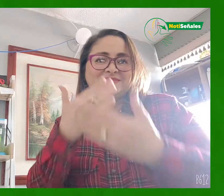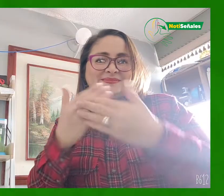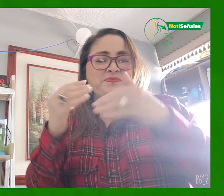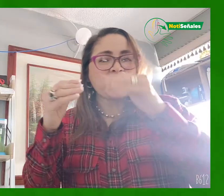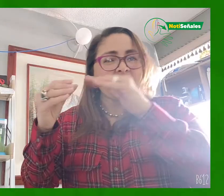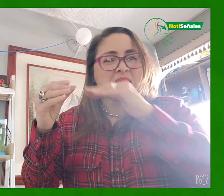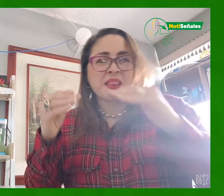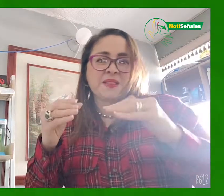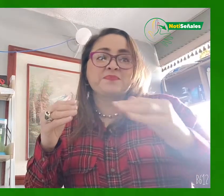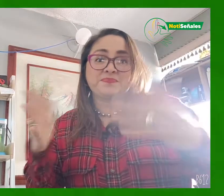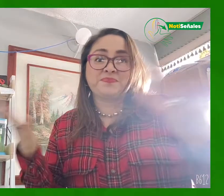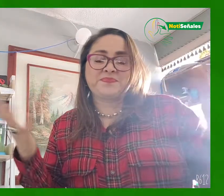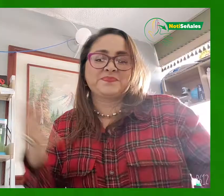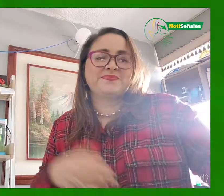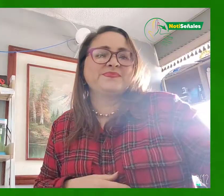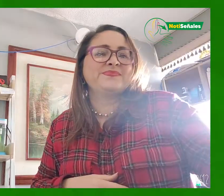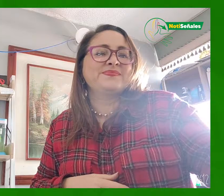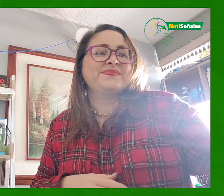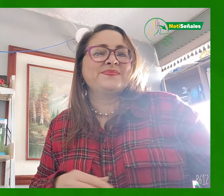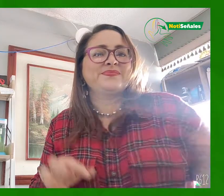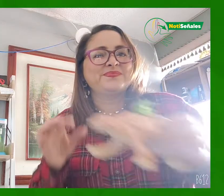Es un trabajo artesanal realizado a mano. Mira.